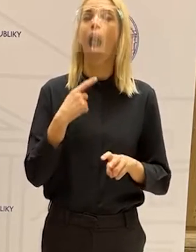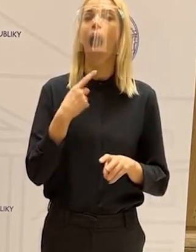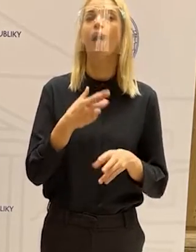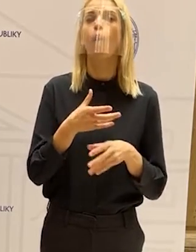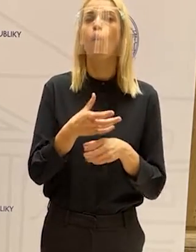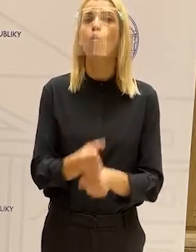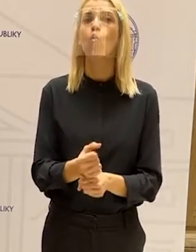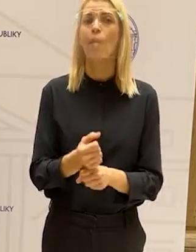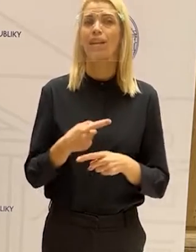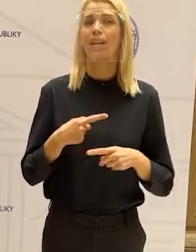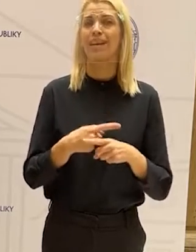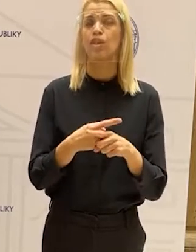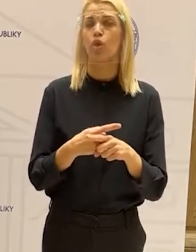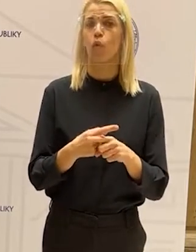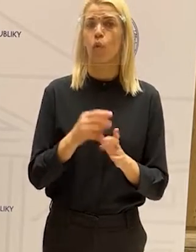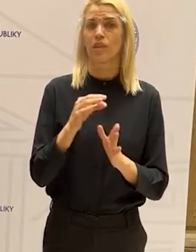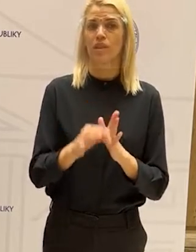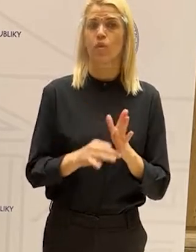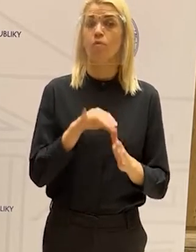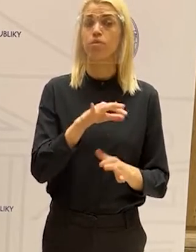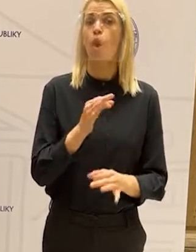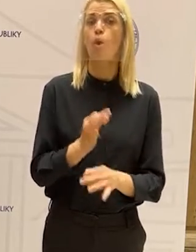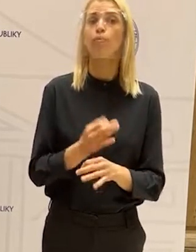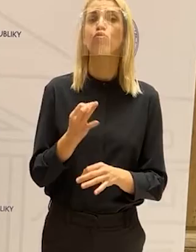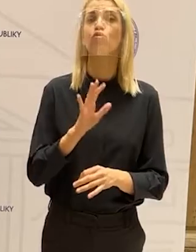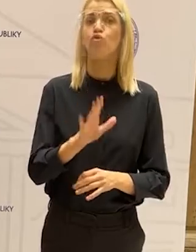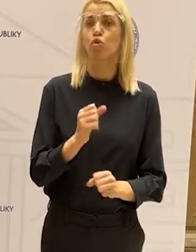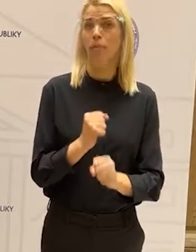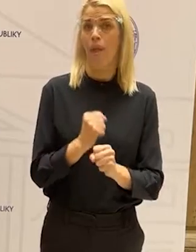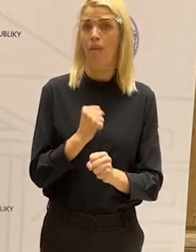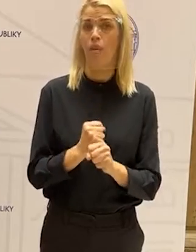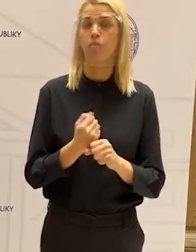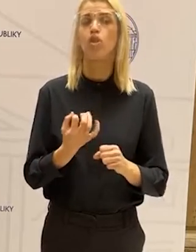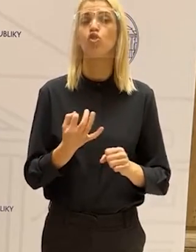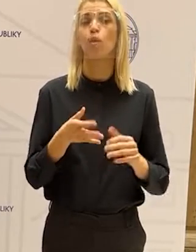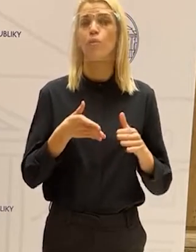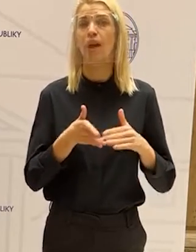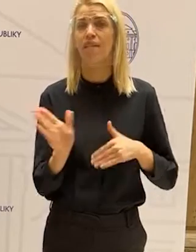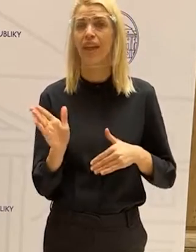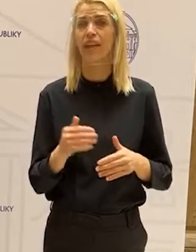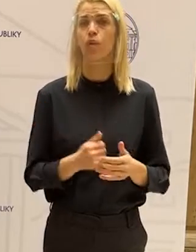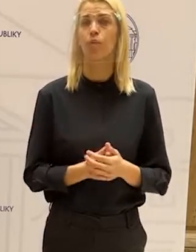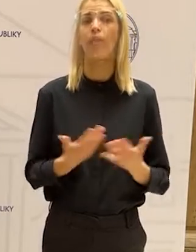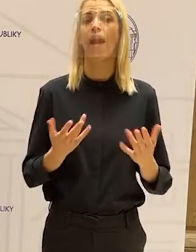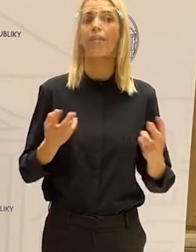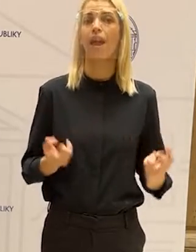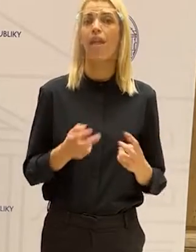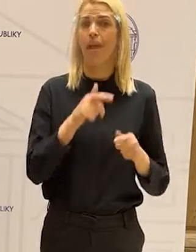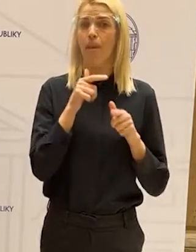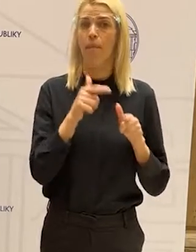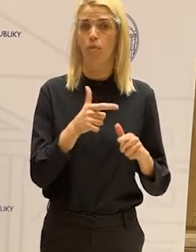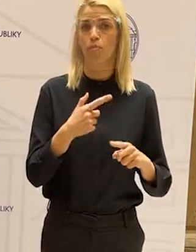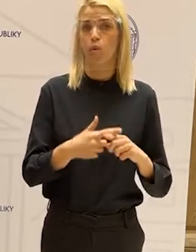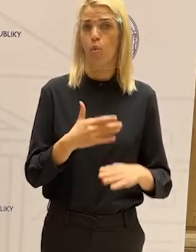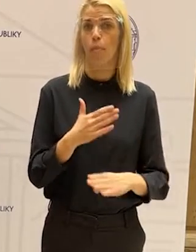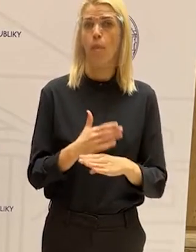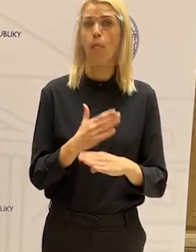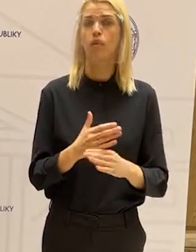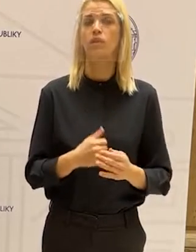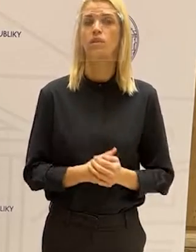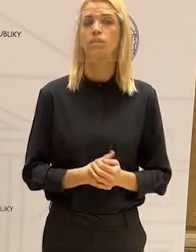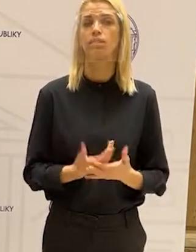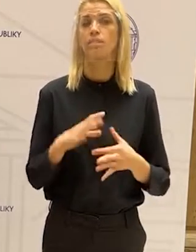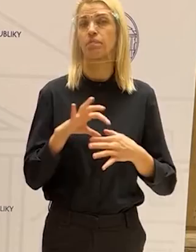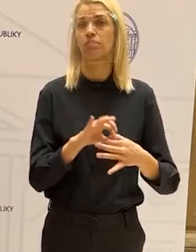akékoľvek krízové situácie, je tam odporučenie, čo majú robiť, čo musia vyhnúť a kde hľadať podporu a pomôc, či už